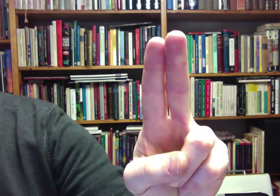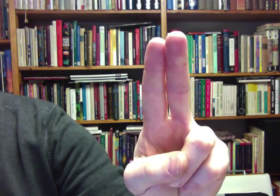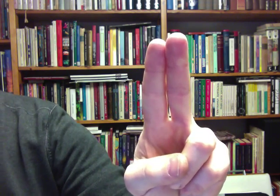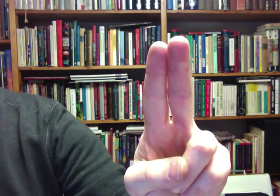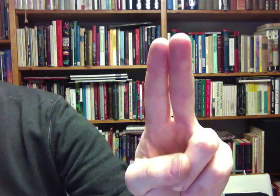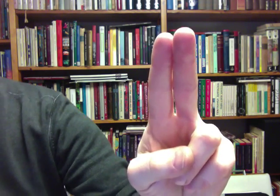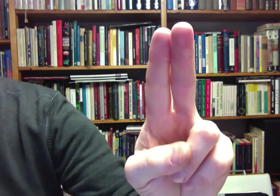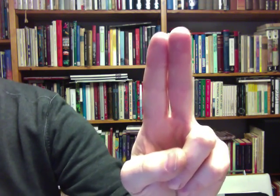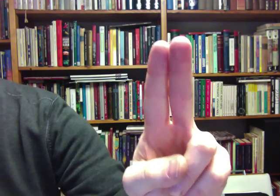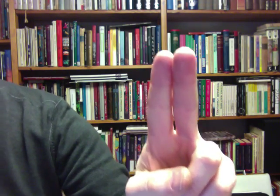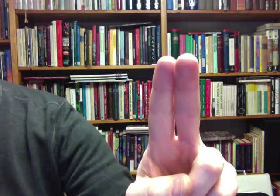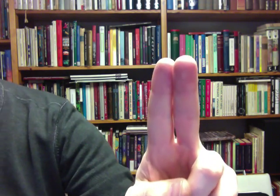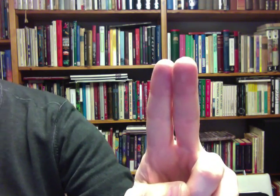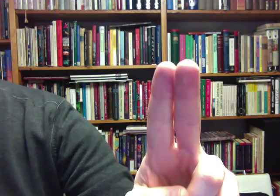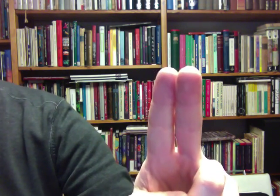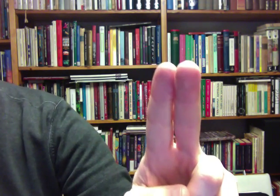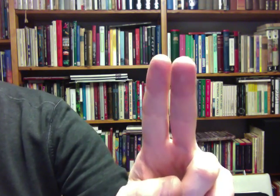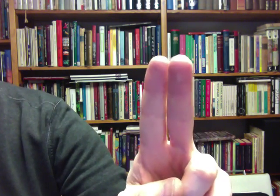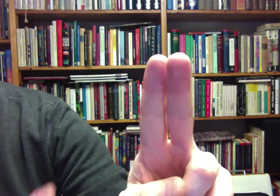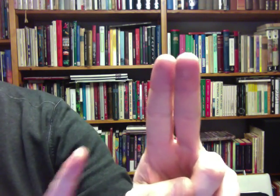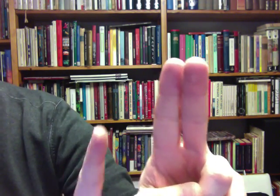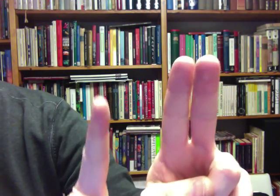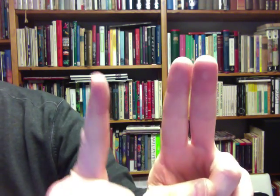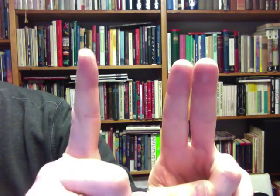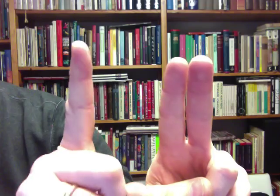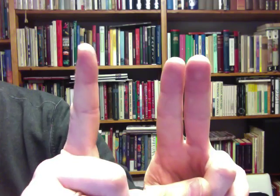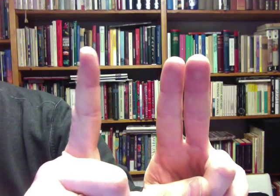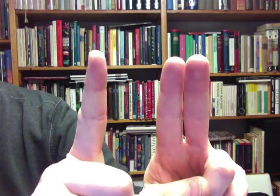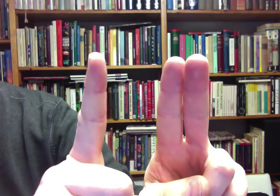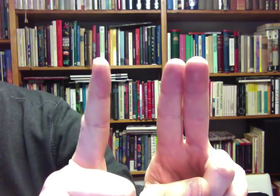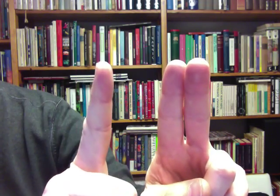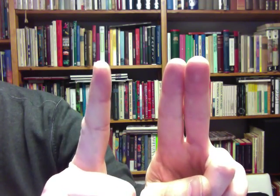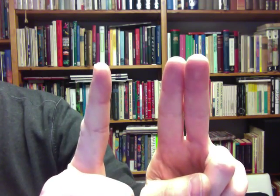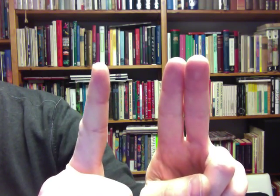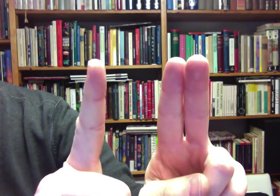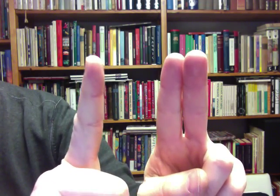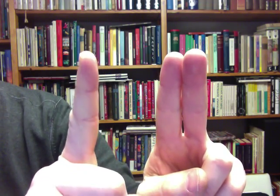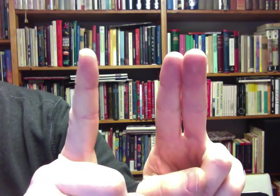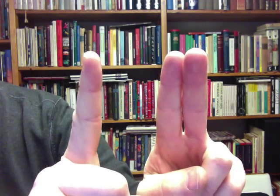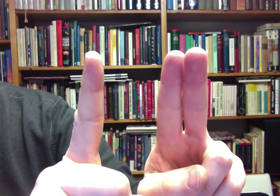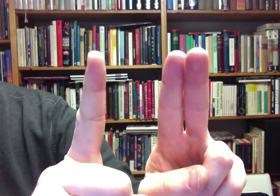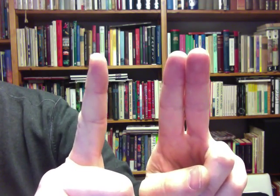Sitten kolme. Oditaan siihen tämä toinen sormi. Pyhdytään lepopäivää.